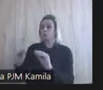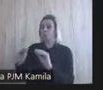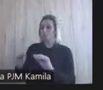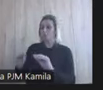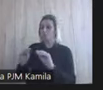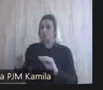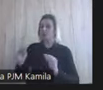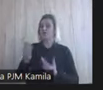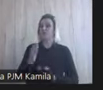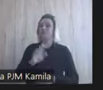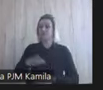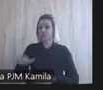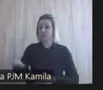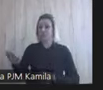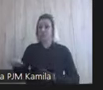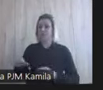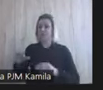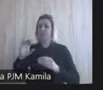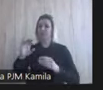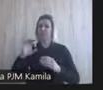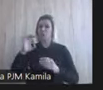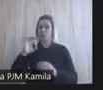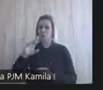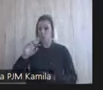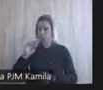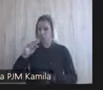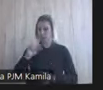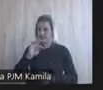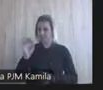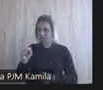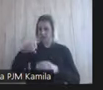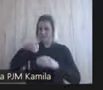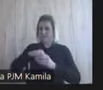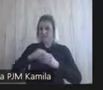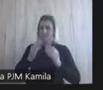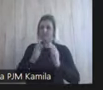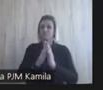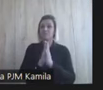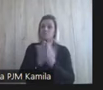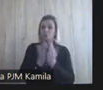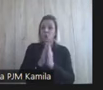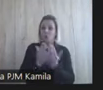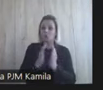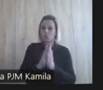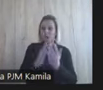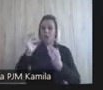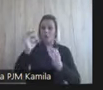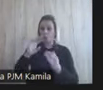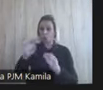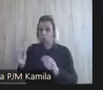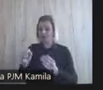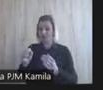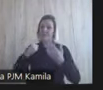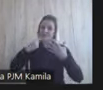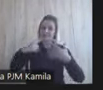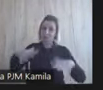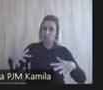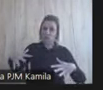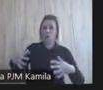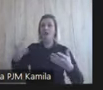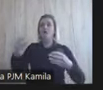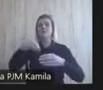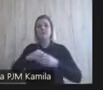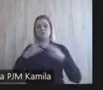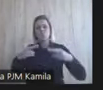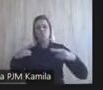na przykład ortografii, mamy dla nich taką książkę Ortografia na wesoło. I tam są różne rysunki, mamy